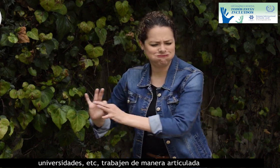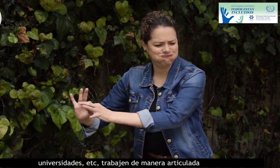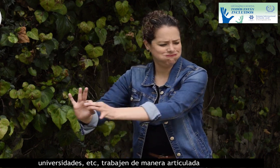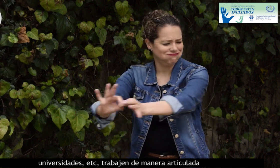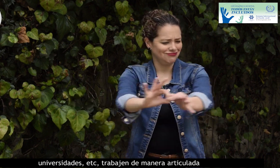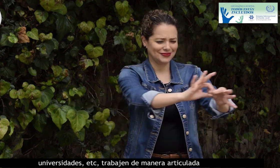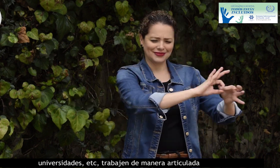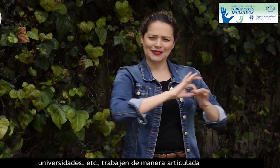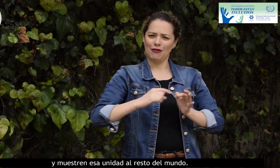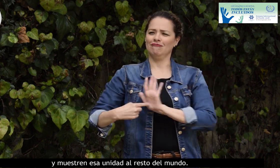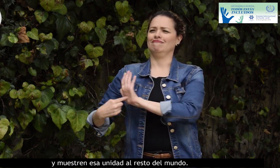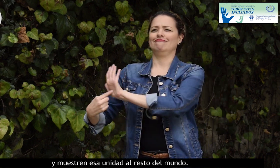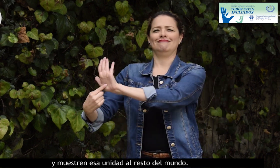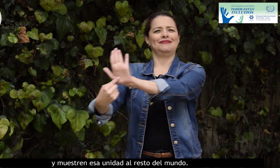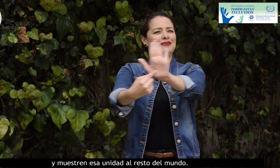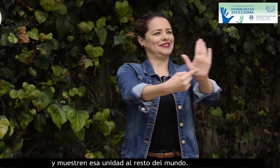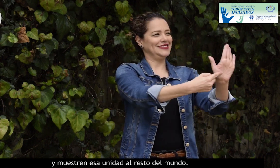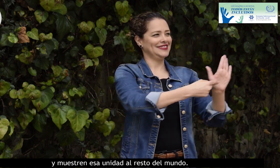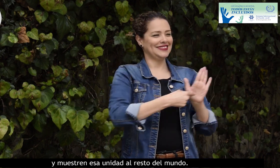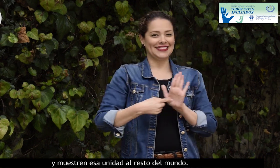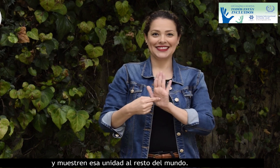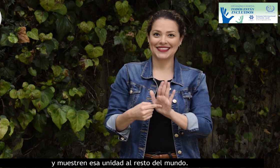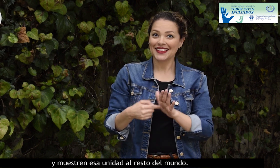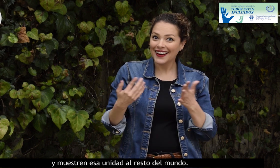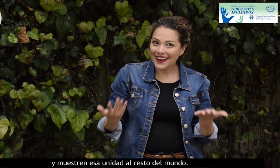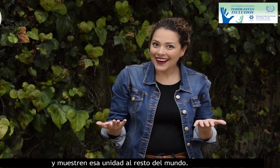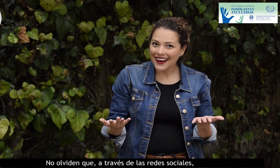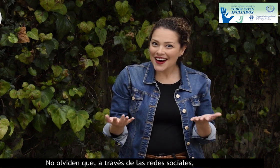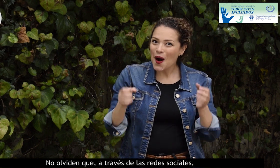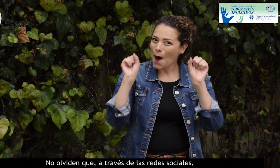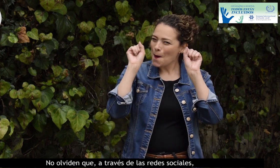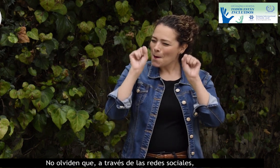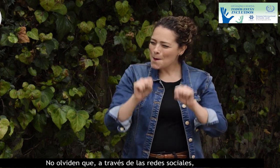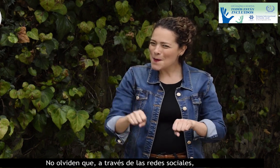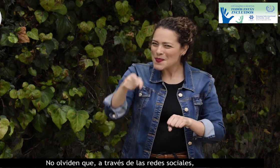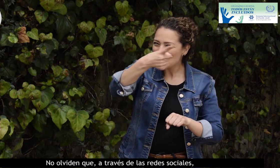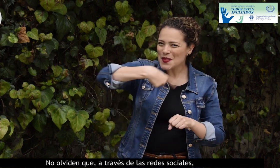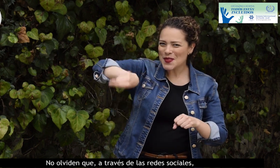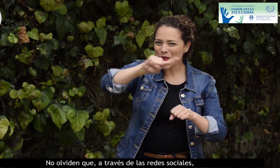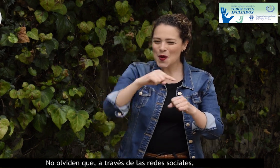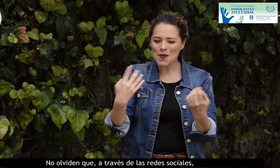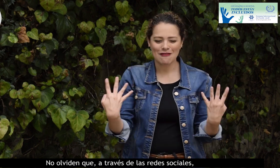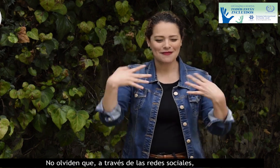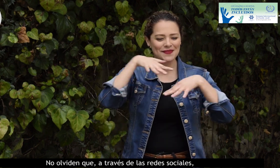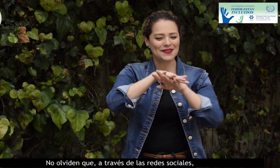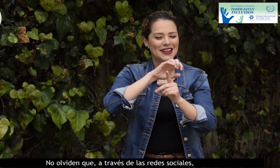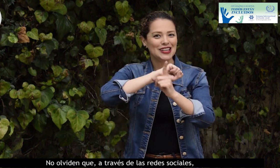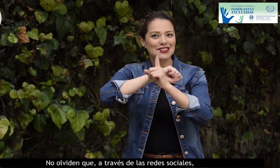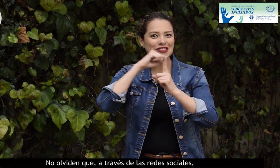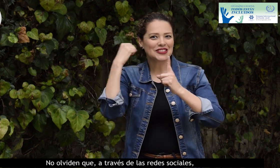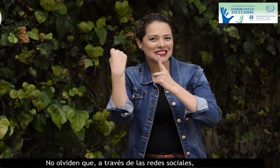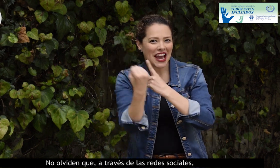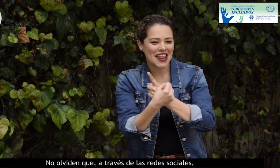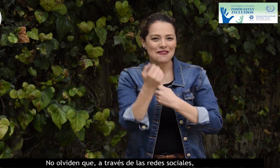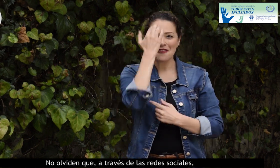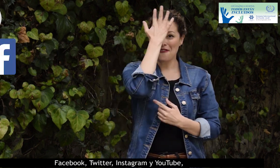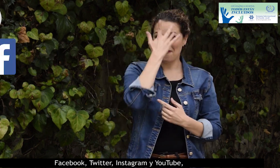articulada y muestren esa unidad al resto del mundo. No olviden que a través de las redes sociales, Facebook,